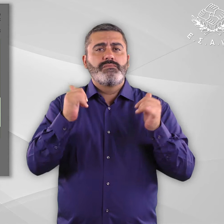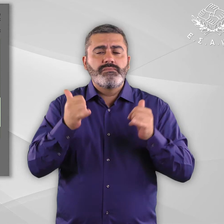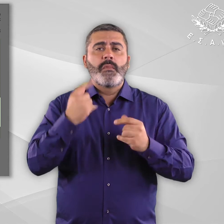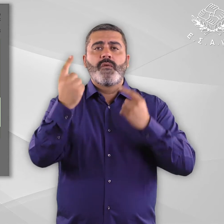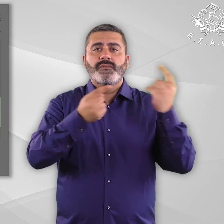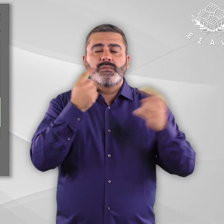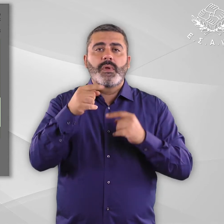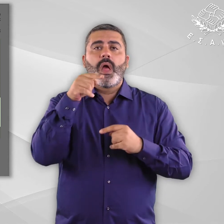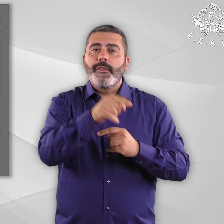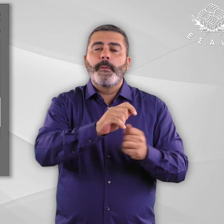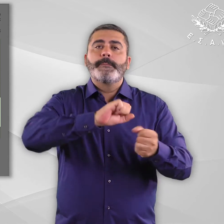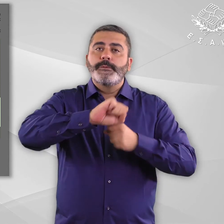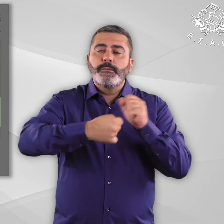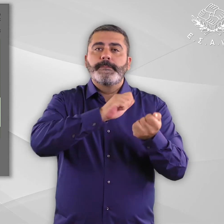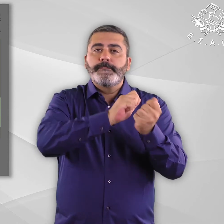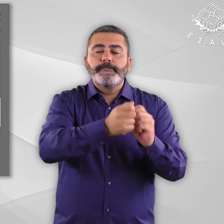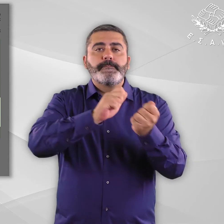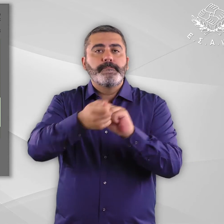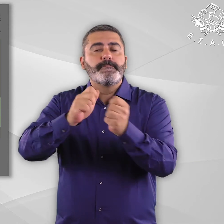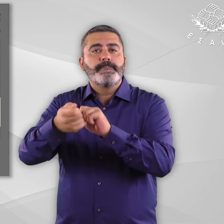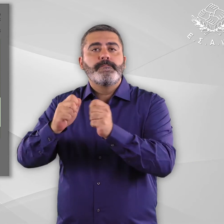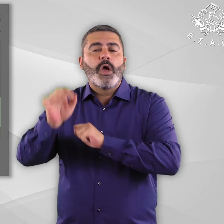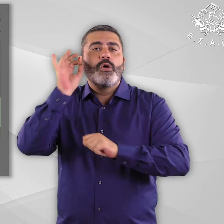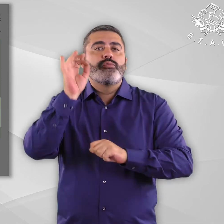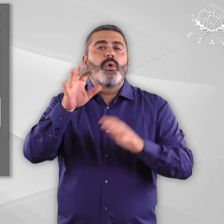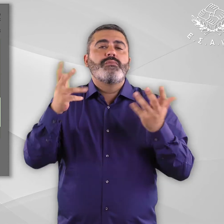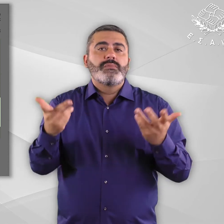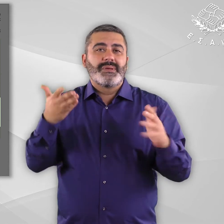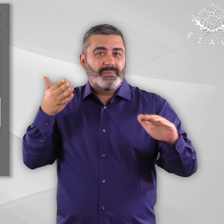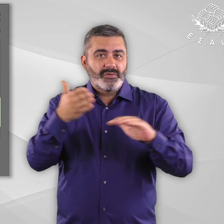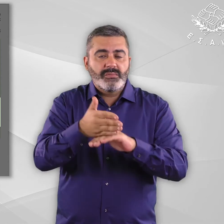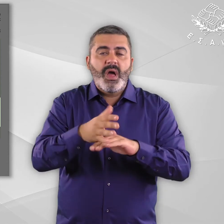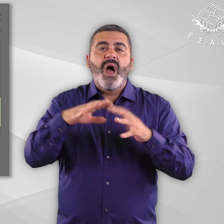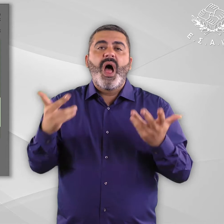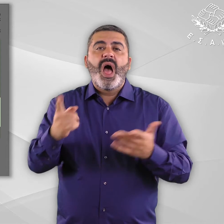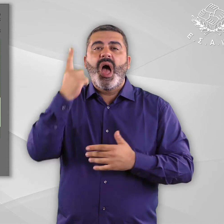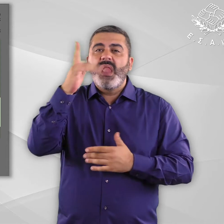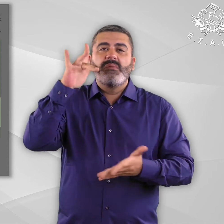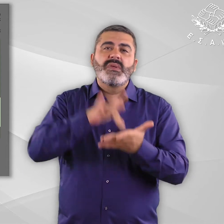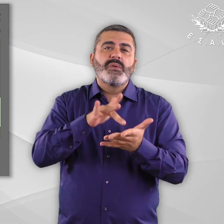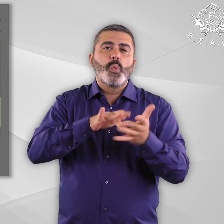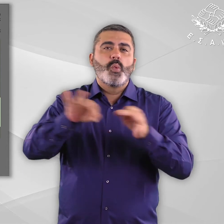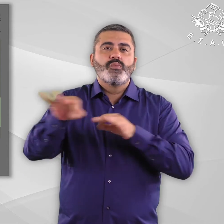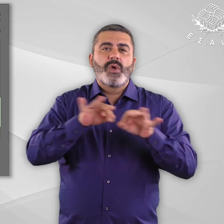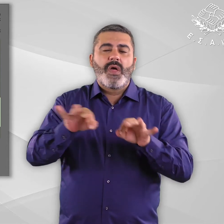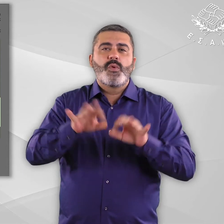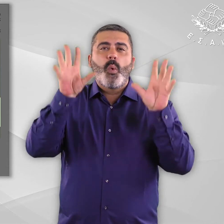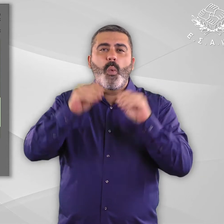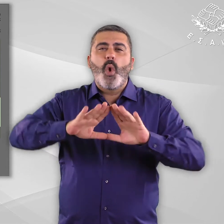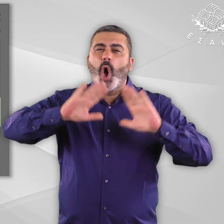μεμονωμένες και ad hoc προσπάθειες, χωρίς ωστόσο κεντρικό σχεδιασμό και συντονισμό που θα μπορούσαν να οδηγήσει στη συστηματική αφαίρεση